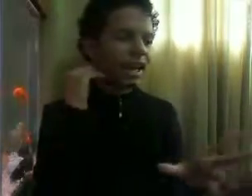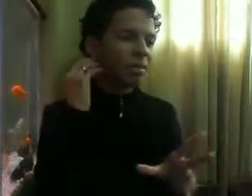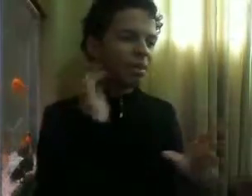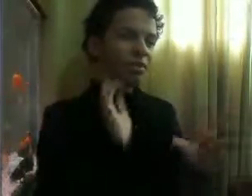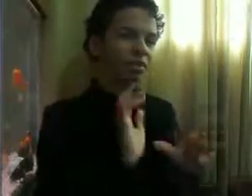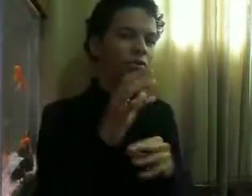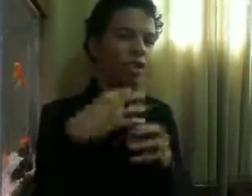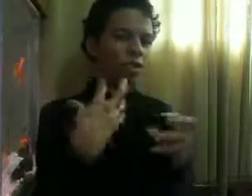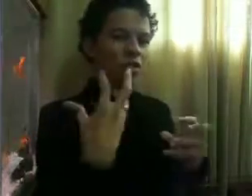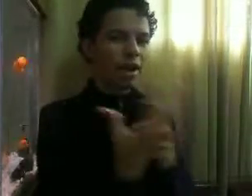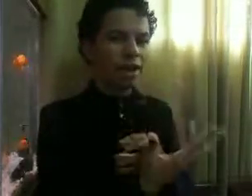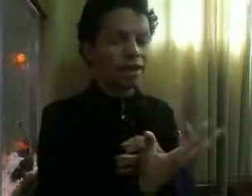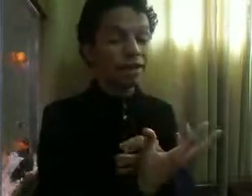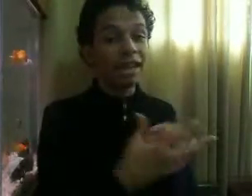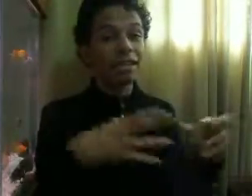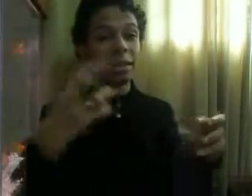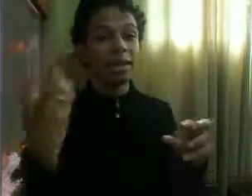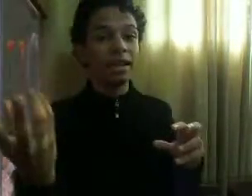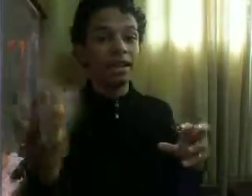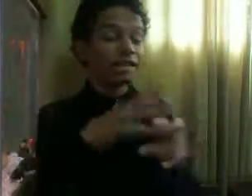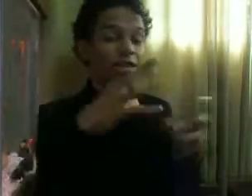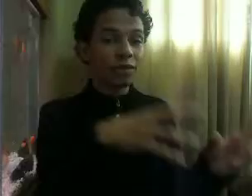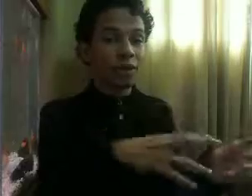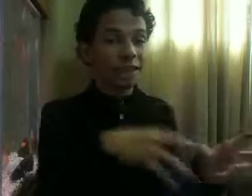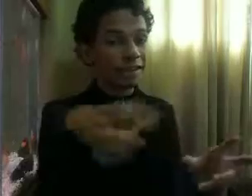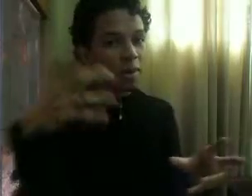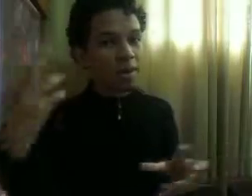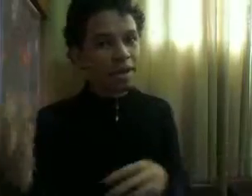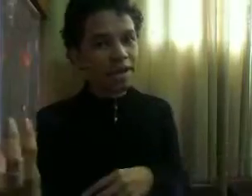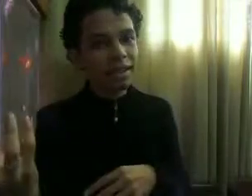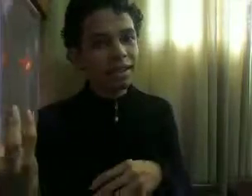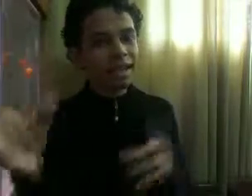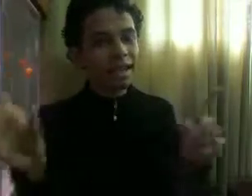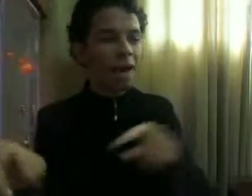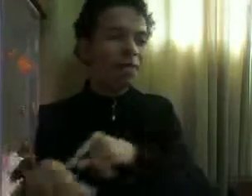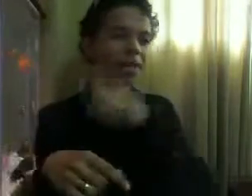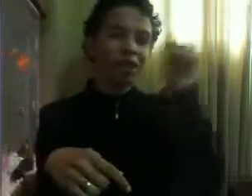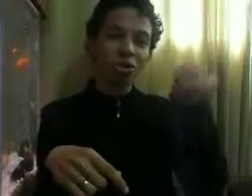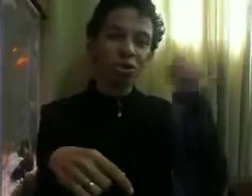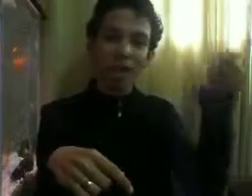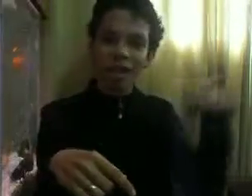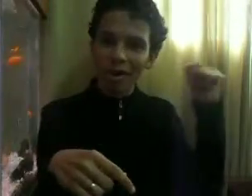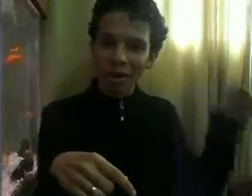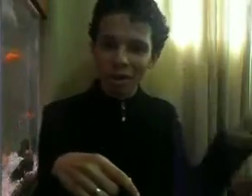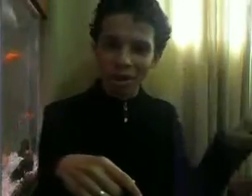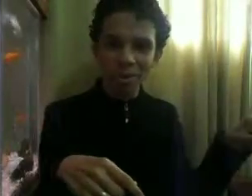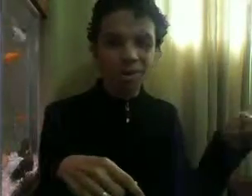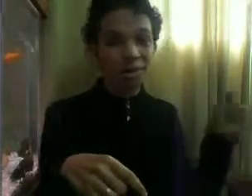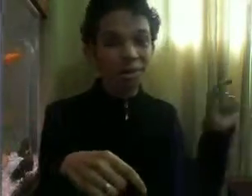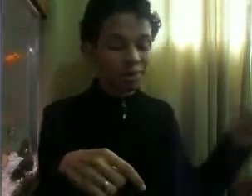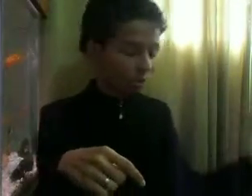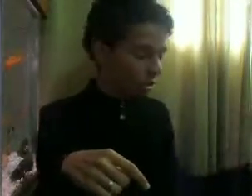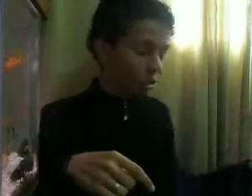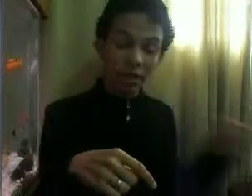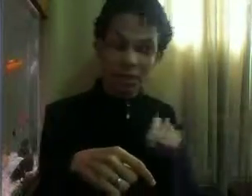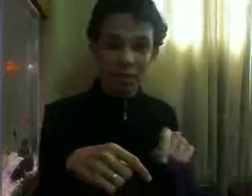acaba Se envolvendo com ela Essa amiga Essa advogada Tem uma amiga Que acaba ficando Com o melhor amigo Do Luiz